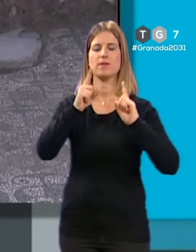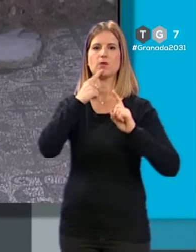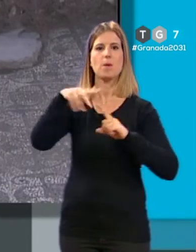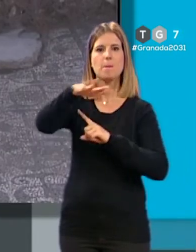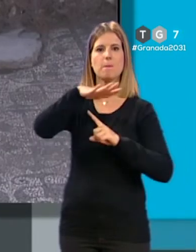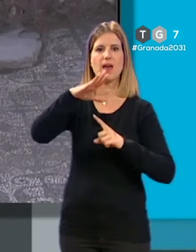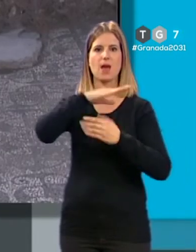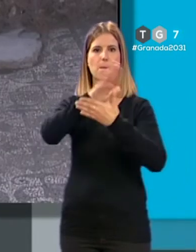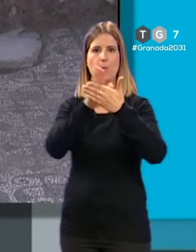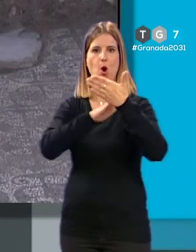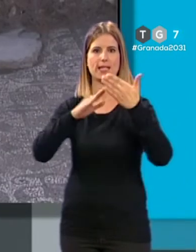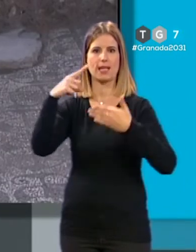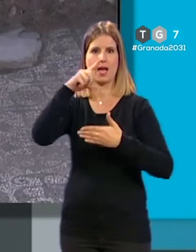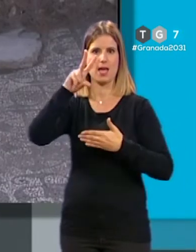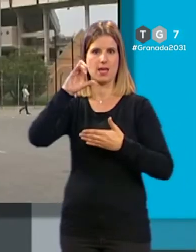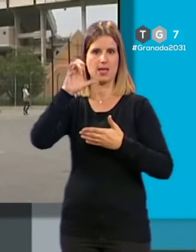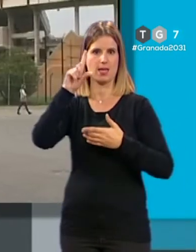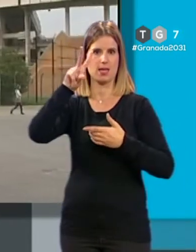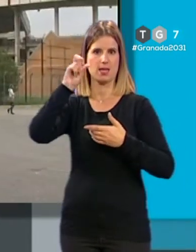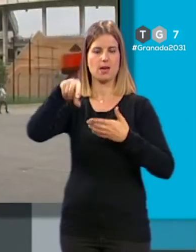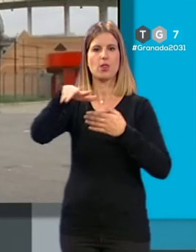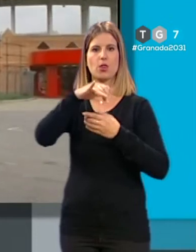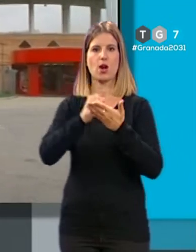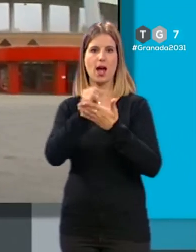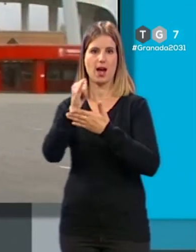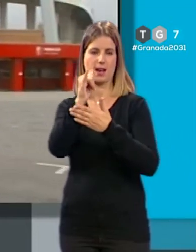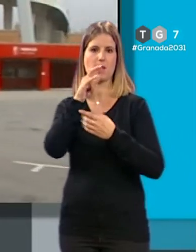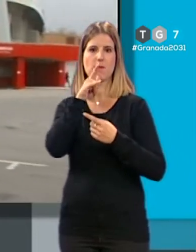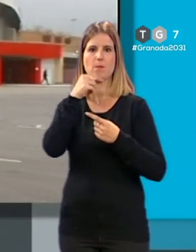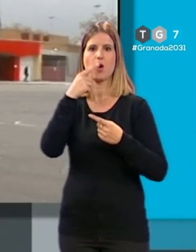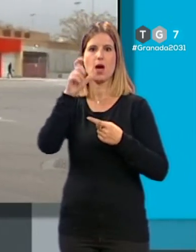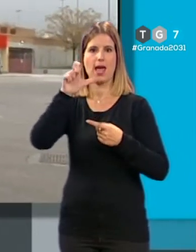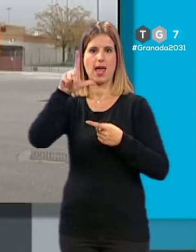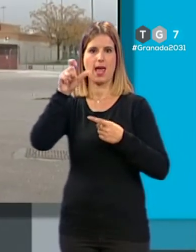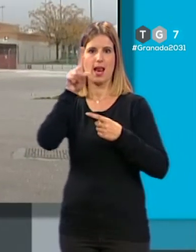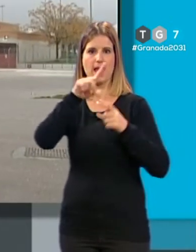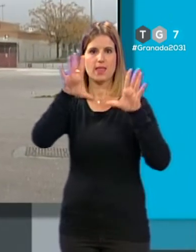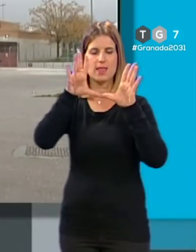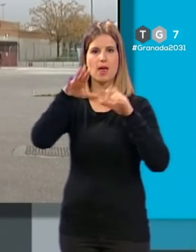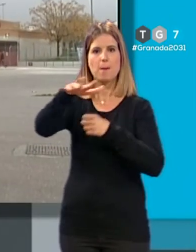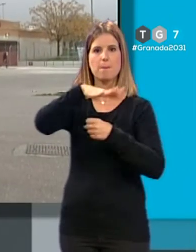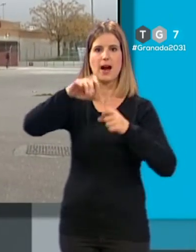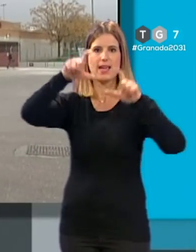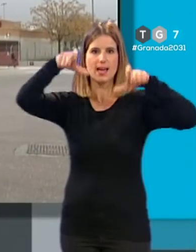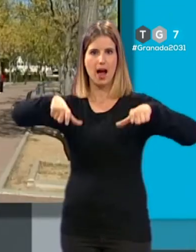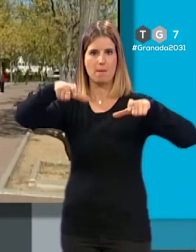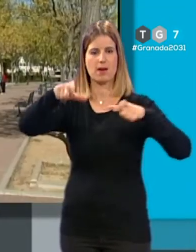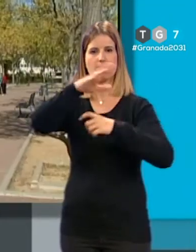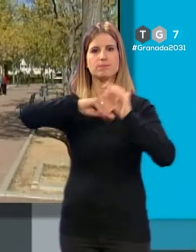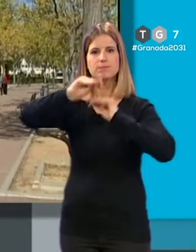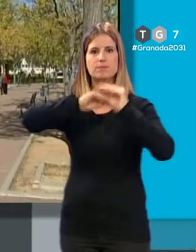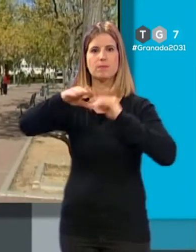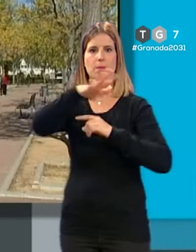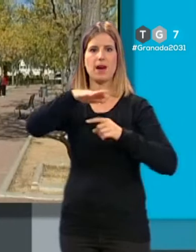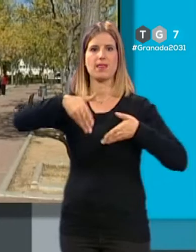Rafael Guillén en Genil, la urbanización del denominado Sistema General L10 en el Parque Nuevo Los Cármenes, la remodelación de las plazas Martínez Campos en